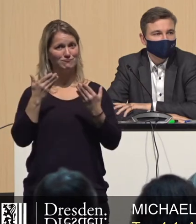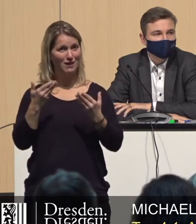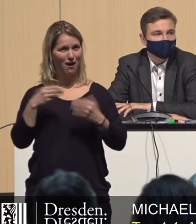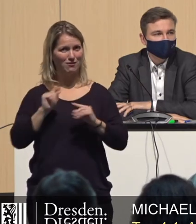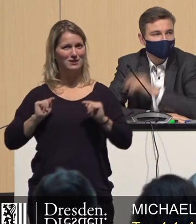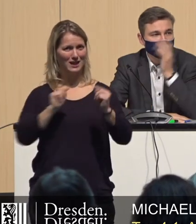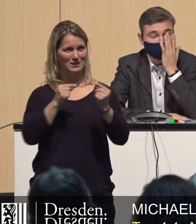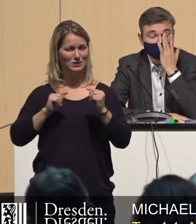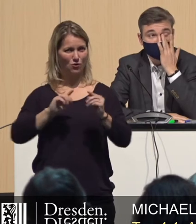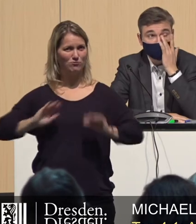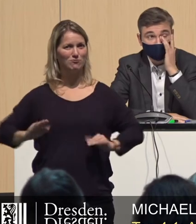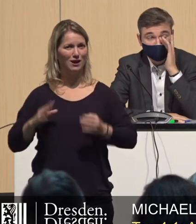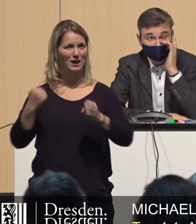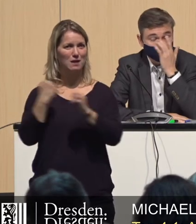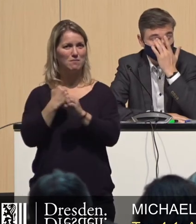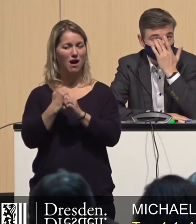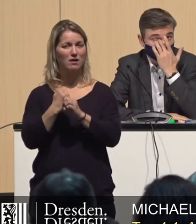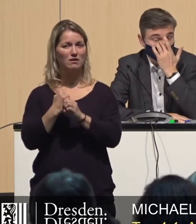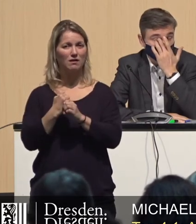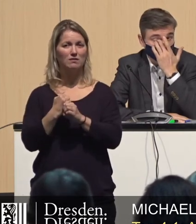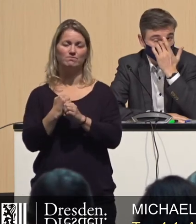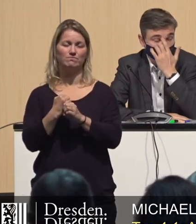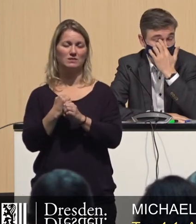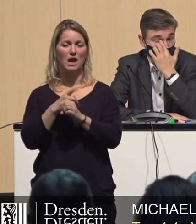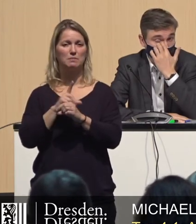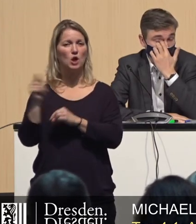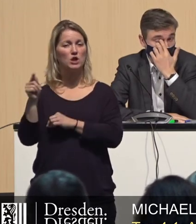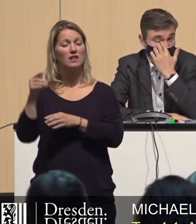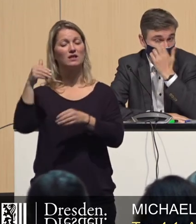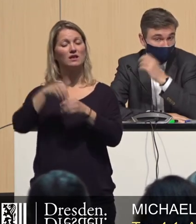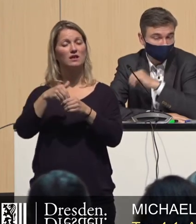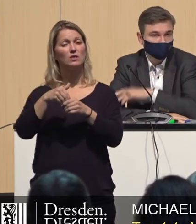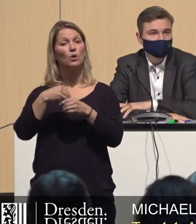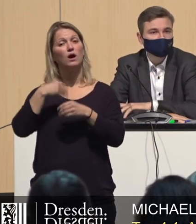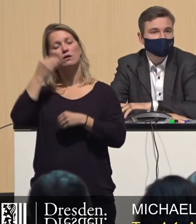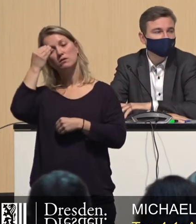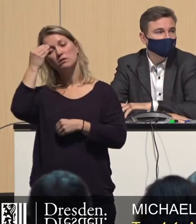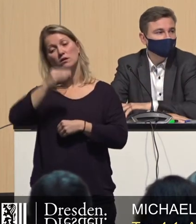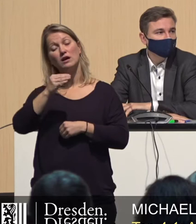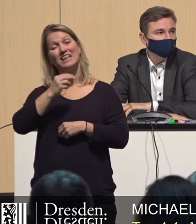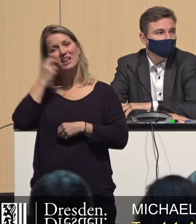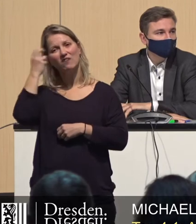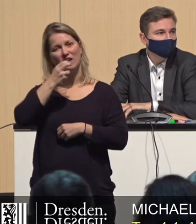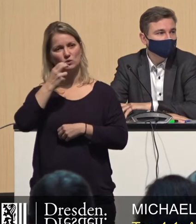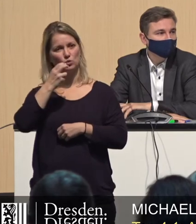einmal im Grunde genommen nur das Aufkündigen einer versuchten Verlässlichkeit.